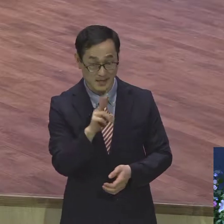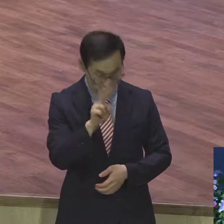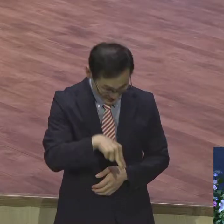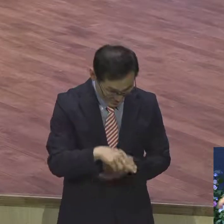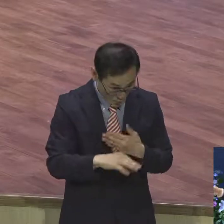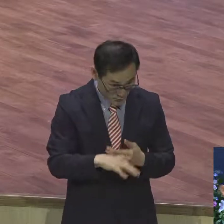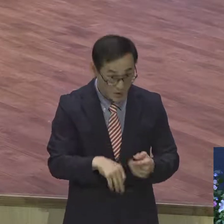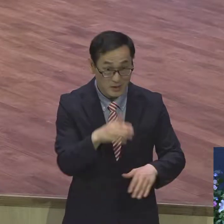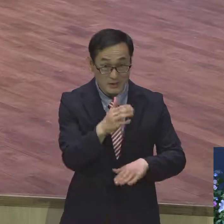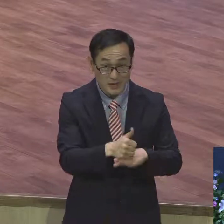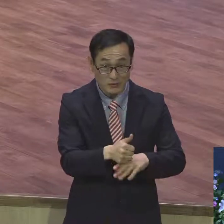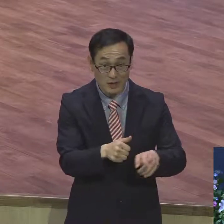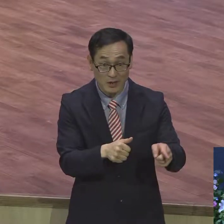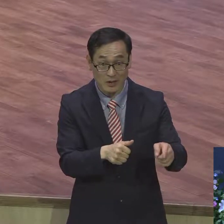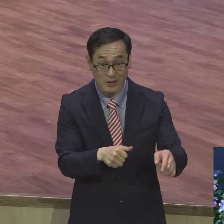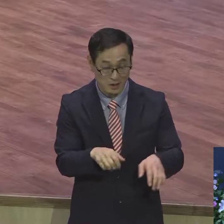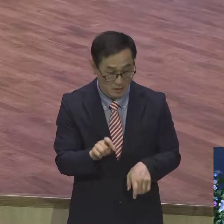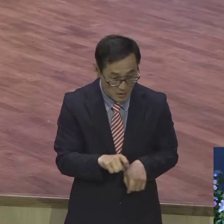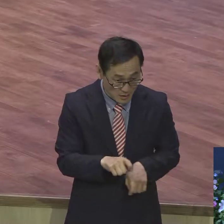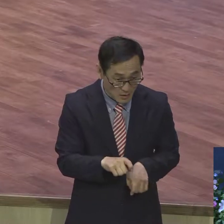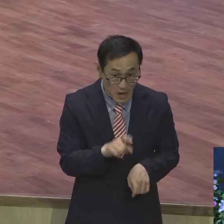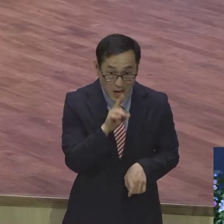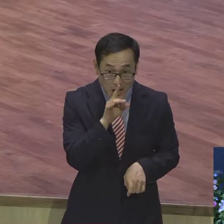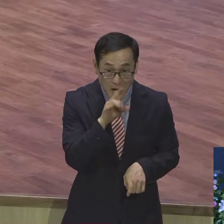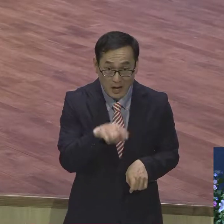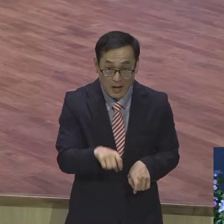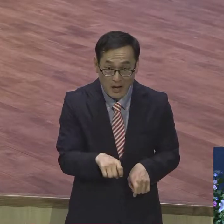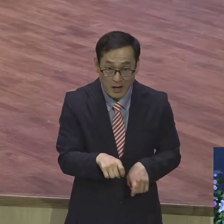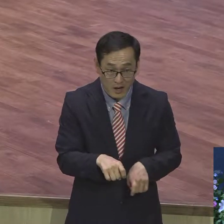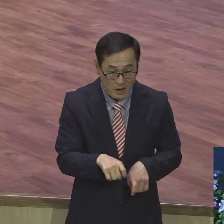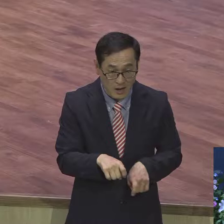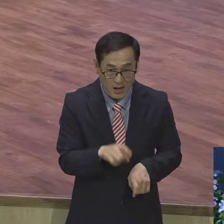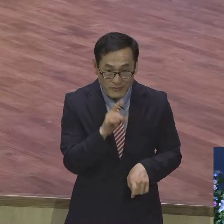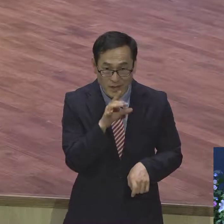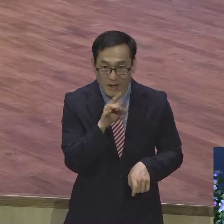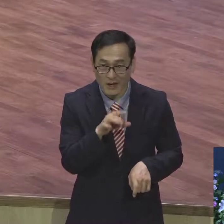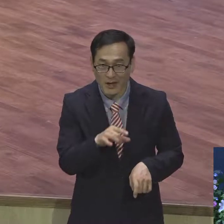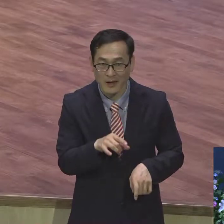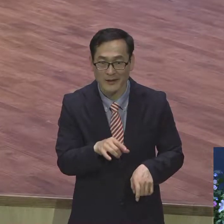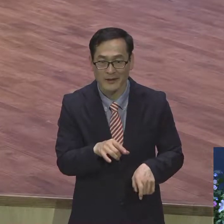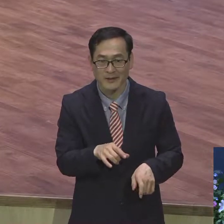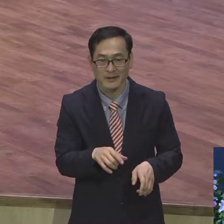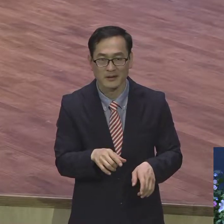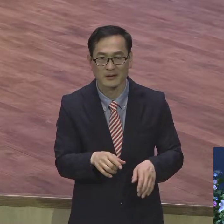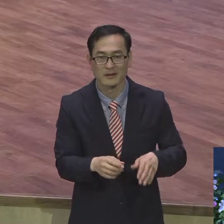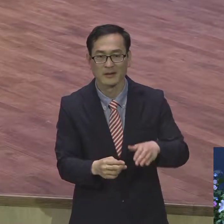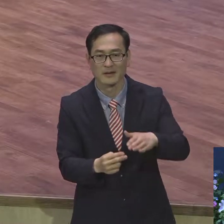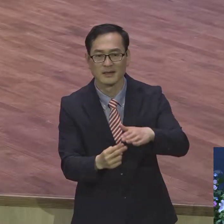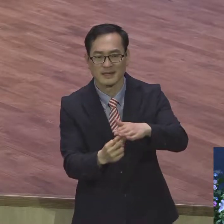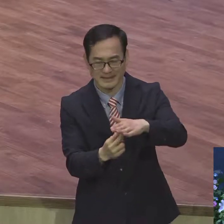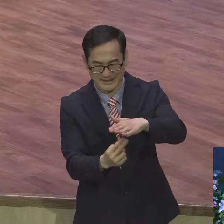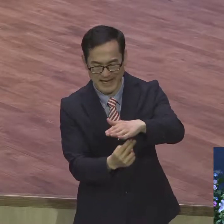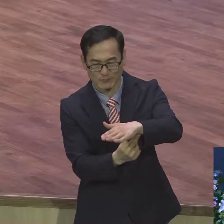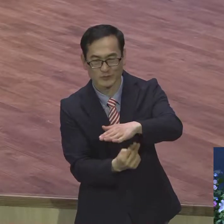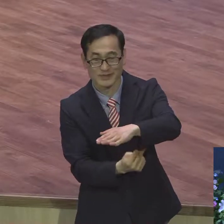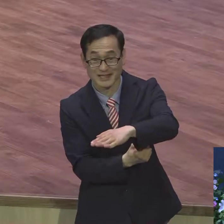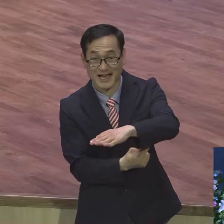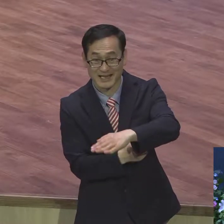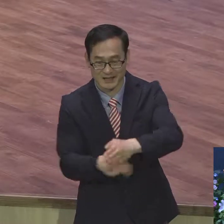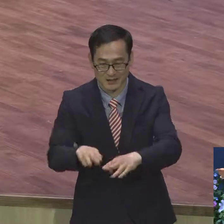떨려 다리 안 움직이져 그래 진짜로 덜 떨리는 다리가 자꾸 하다보니까 그 나무판 위에만 보 미만 딱 보고 탁탁탁탁